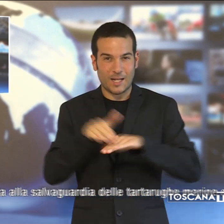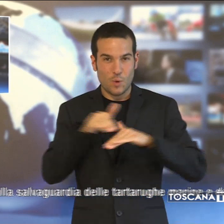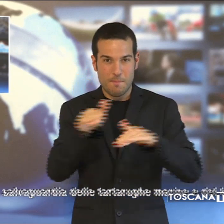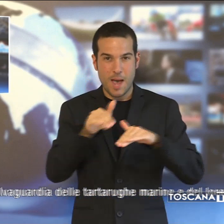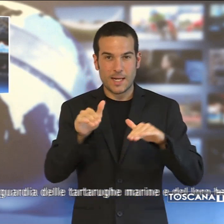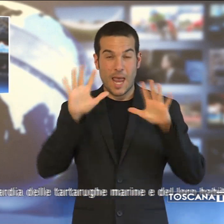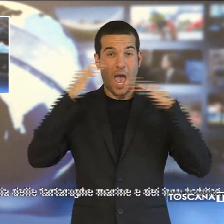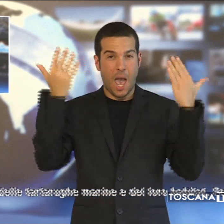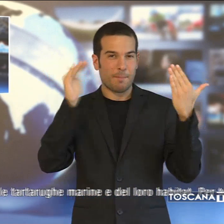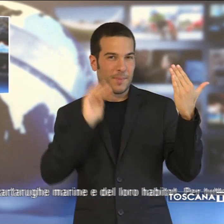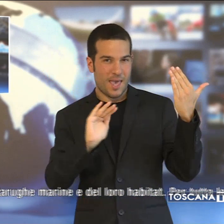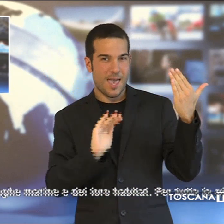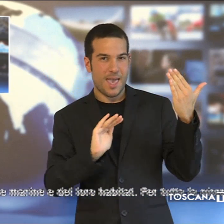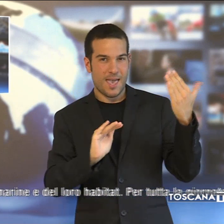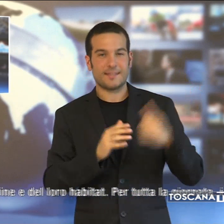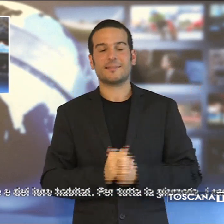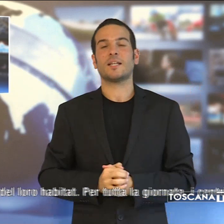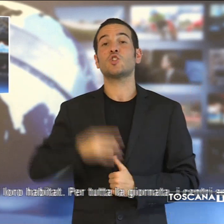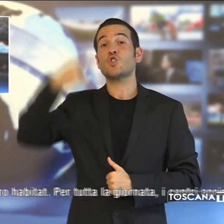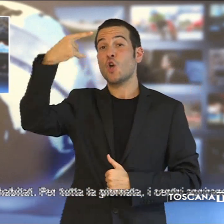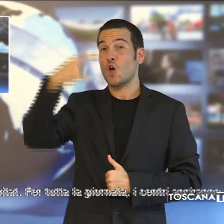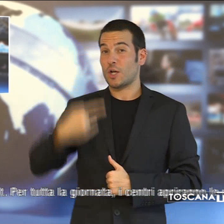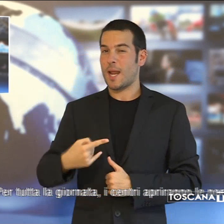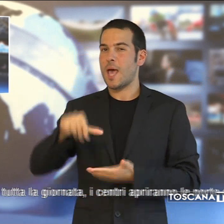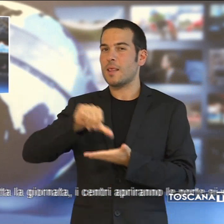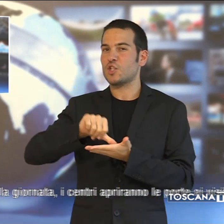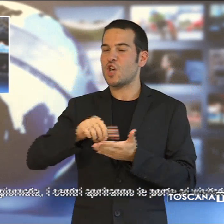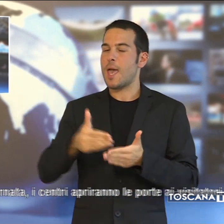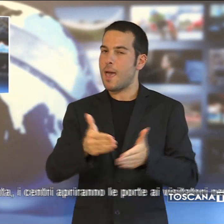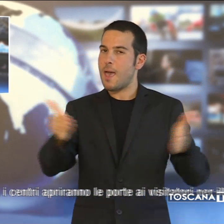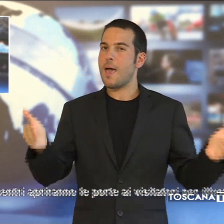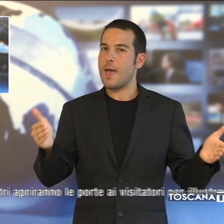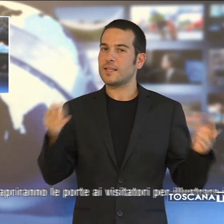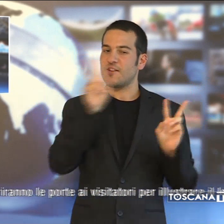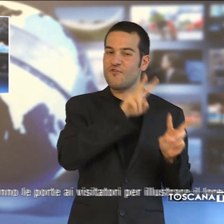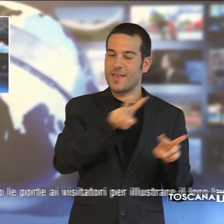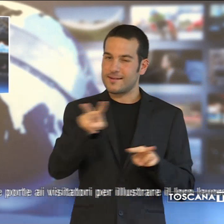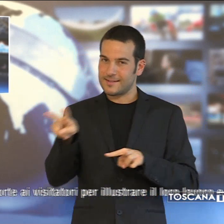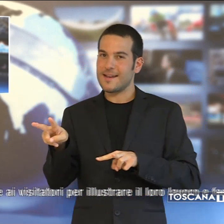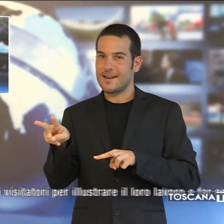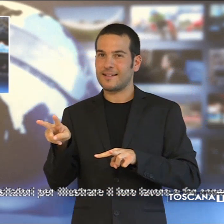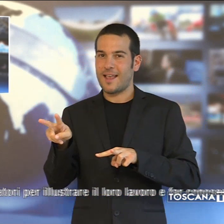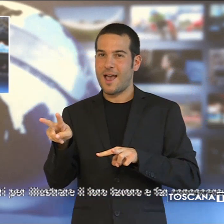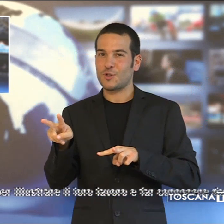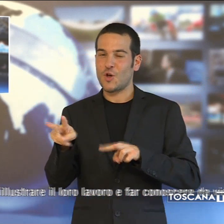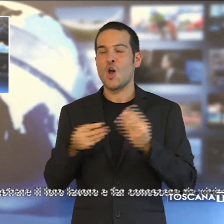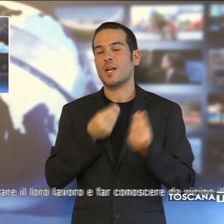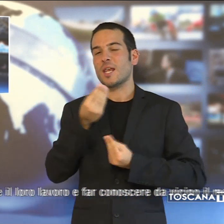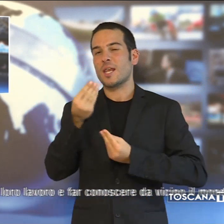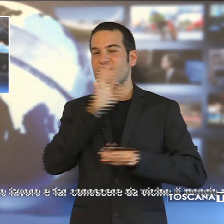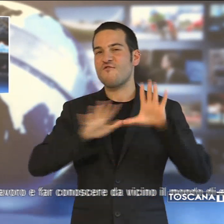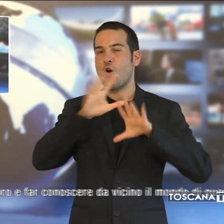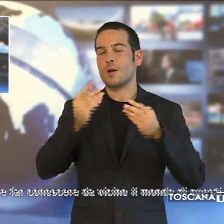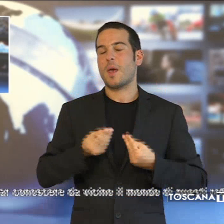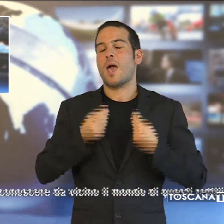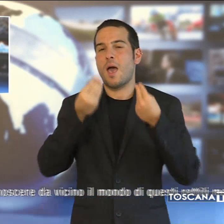habitat. Per tutta la giornata, i centri apriranno le porte ai visitatori per illustrare il loro lavoro e far conoscere da